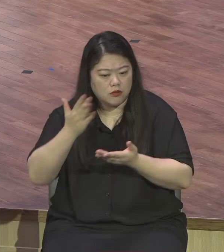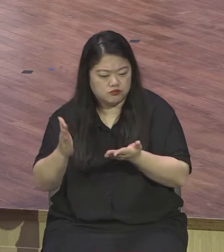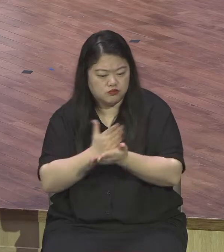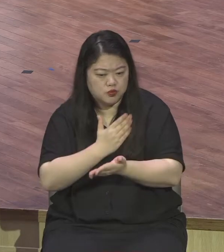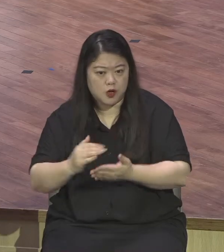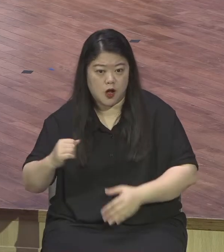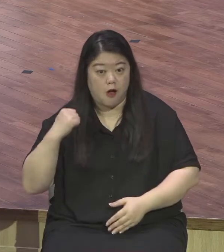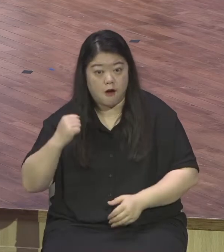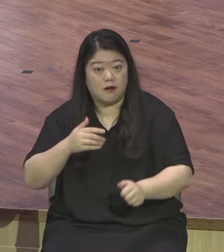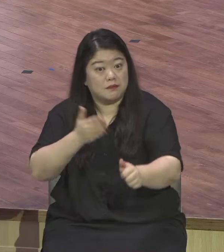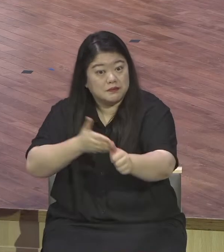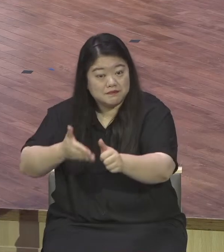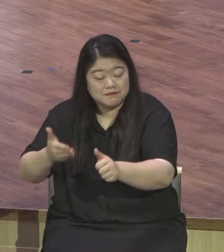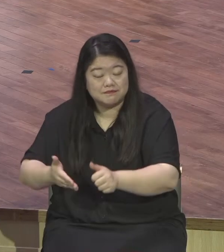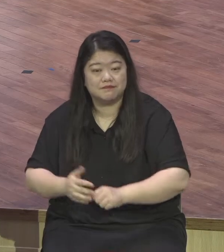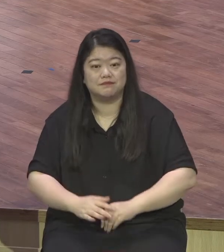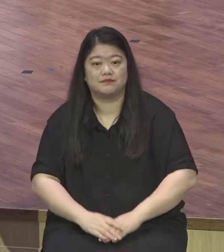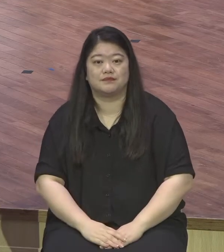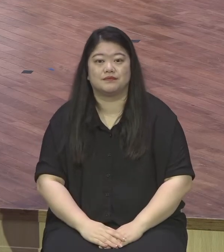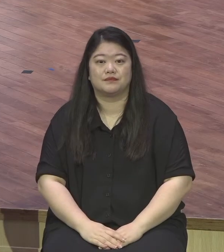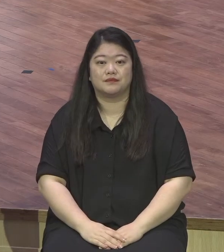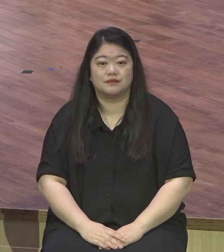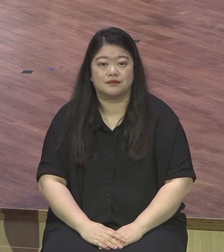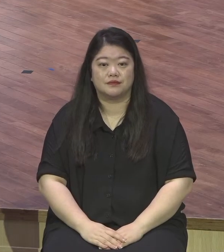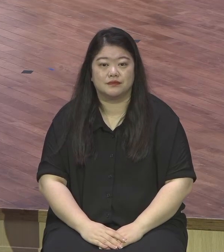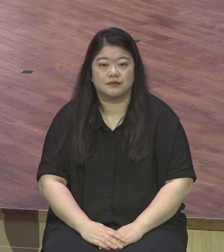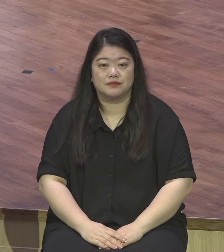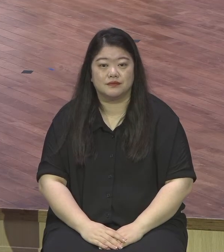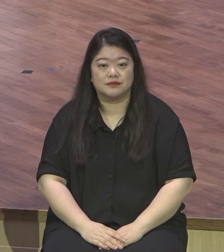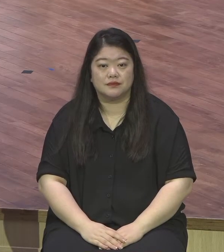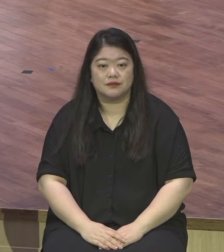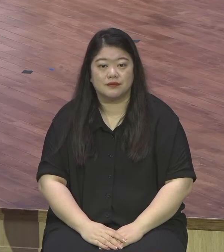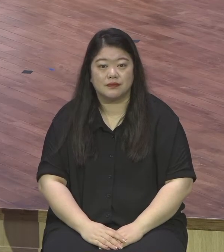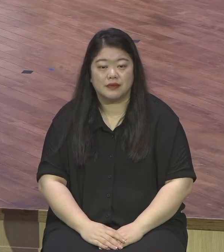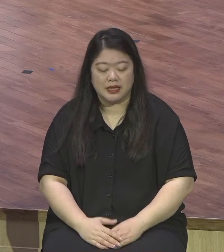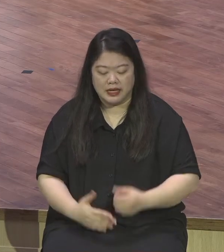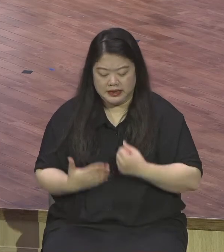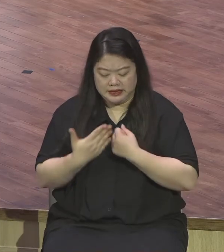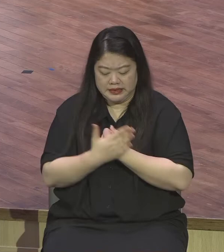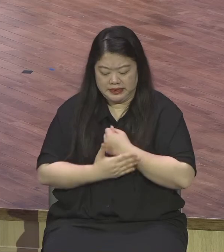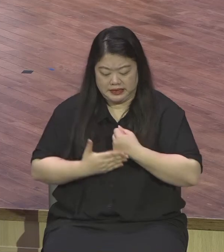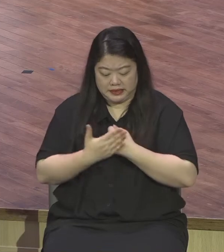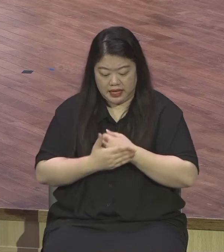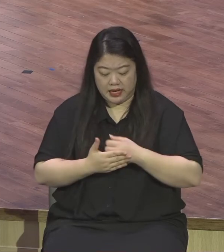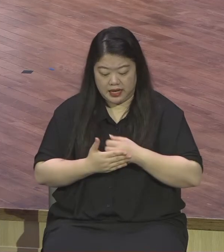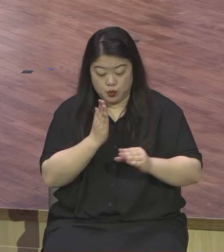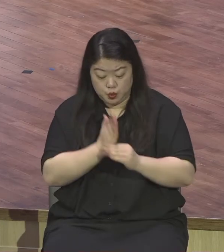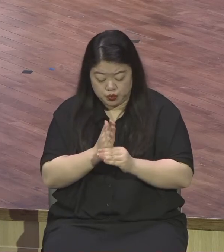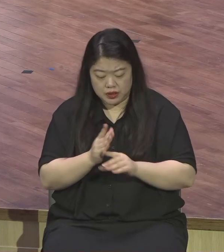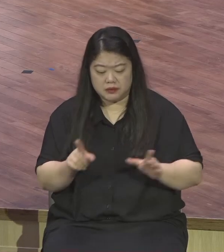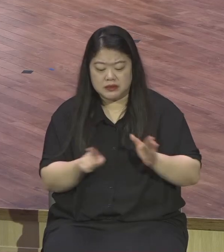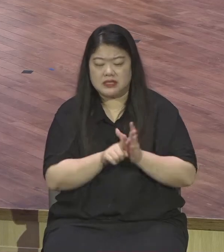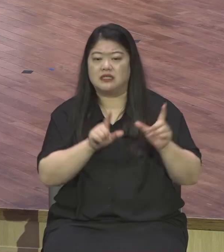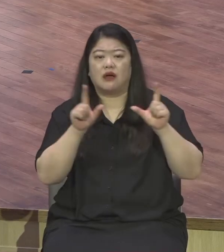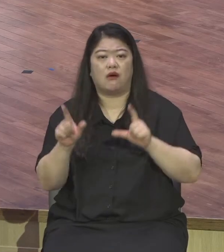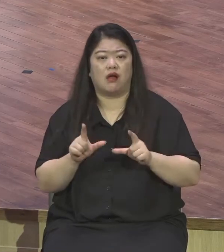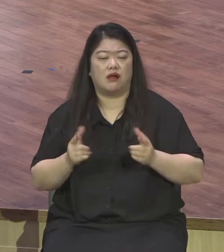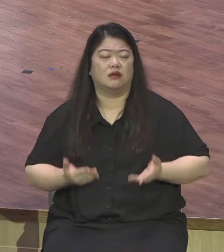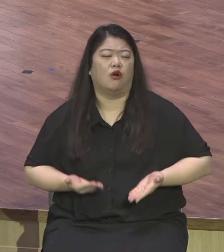은혜가 이끄는 헌신 이었지요 은혜가 이끄는 헌신 비단 오빠 나사로 살려주신